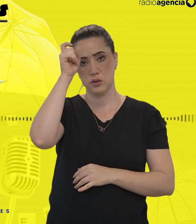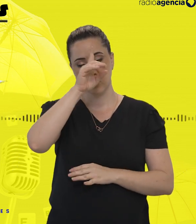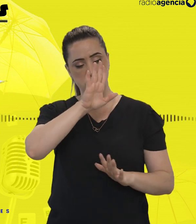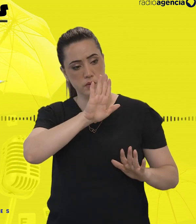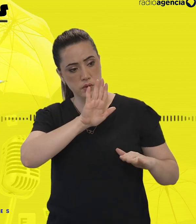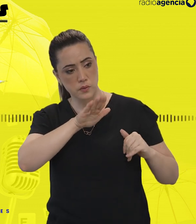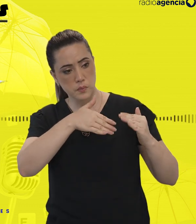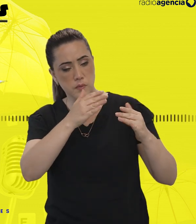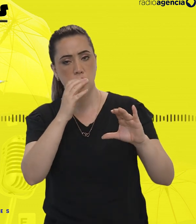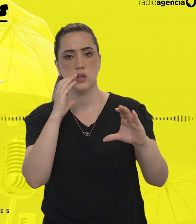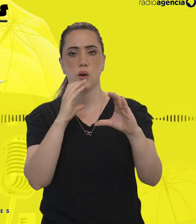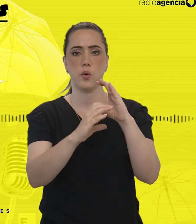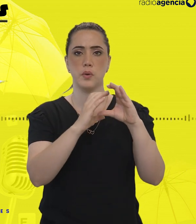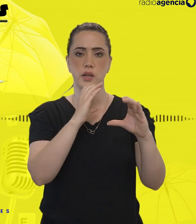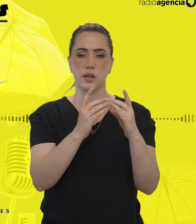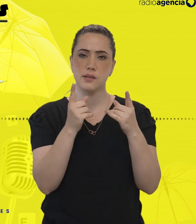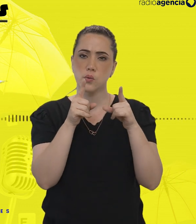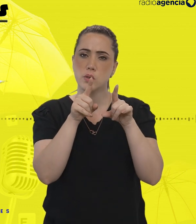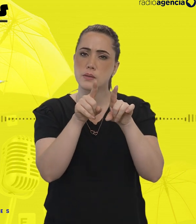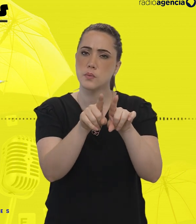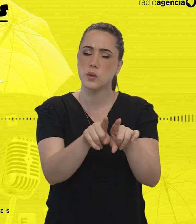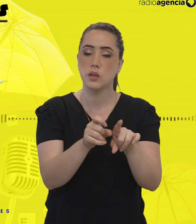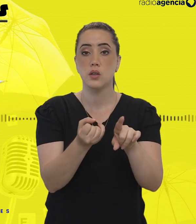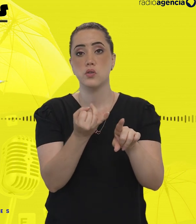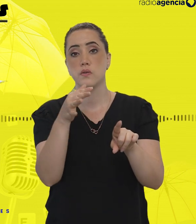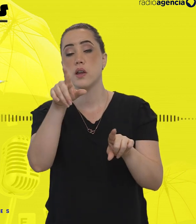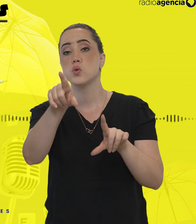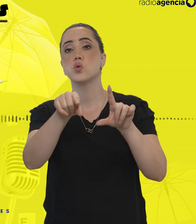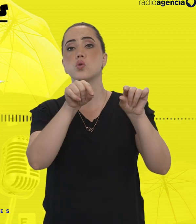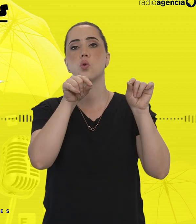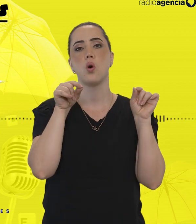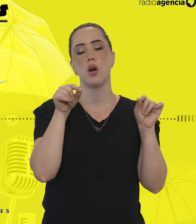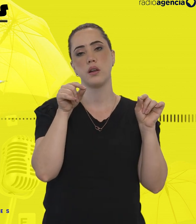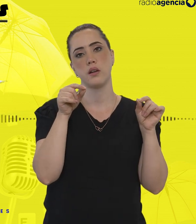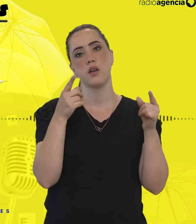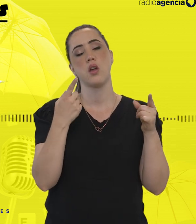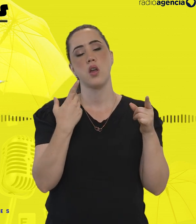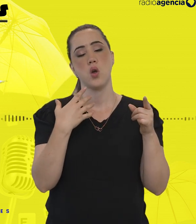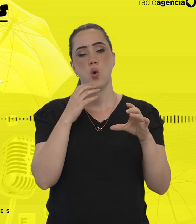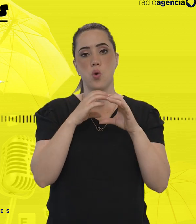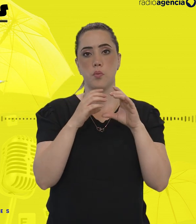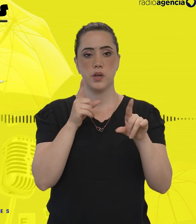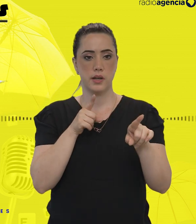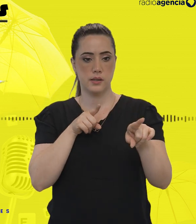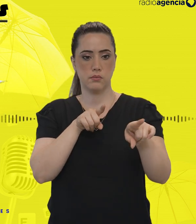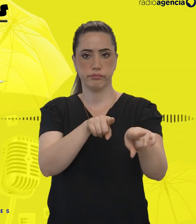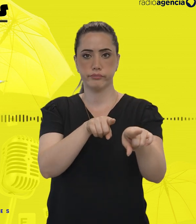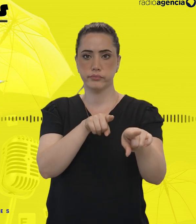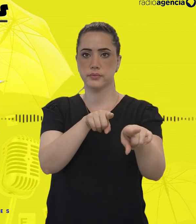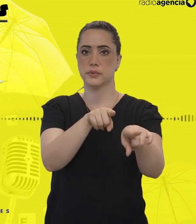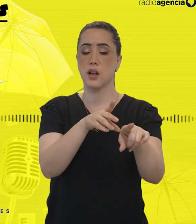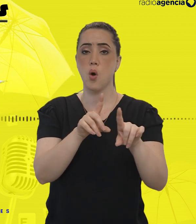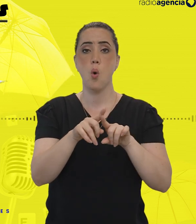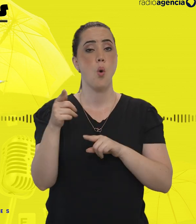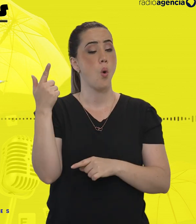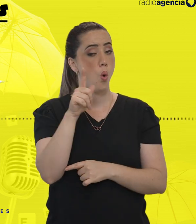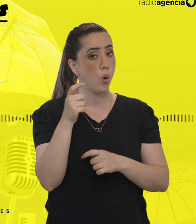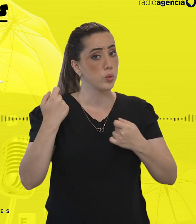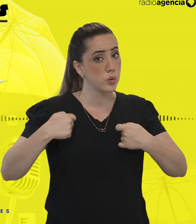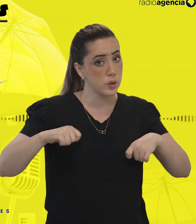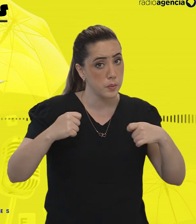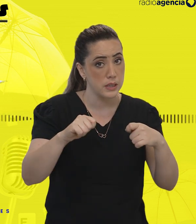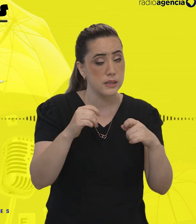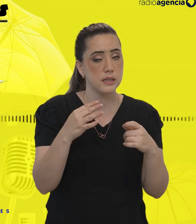processamento da comunicação simultânea. Muitos optam pela comunicação assíncrona, como um e-mail mesmo. Outros dependem de recursos